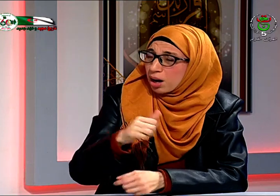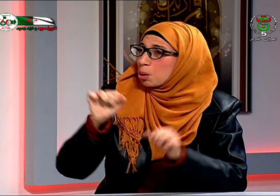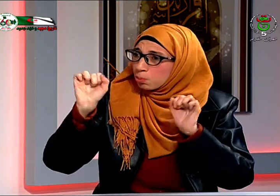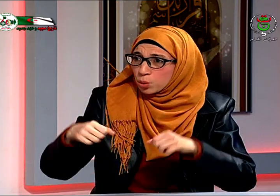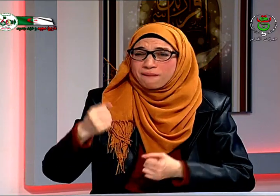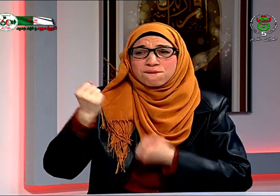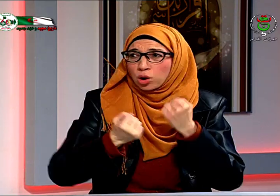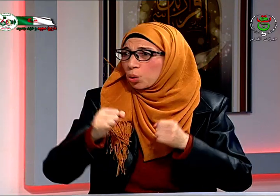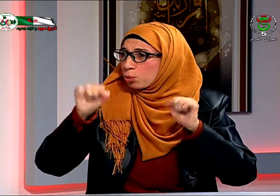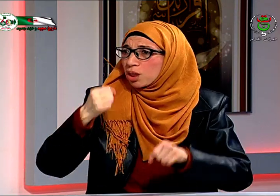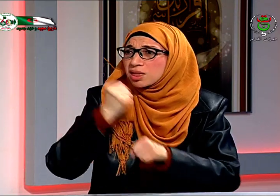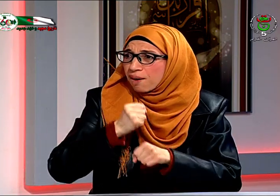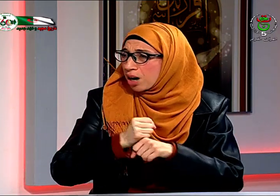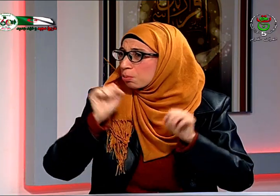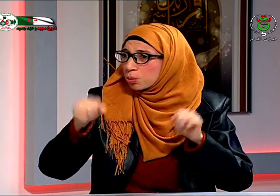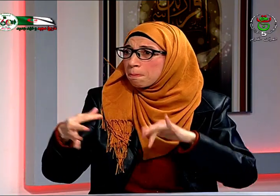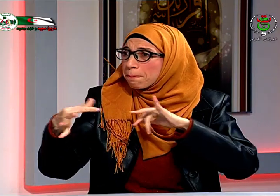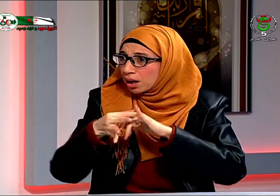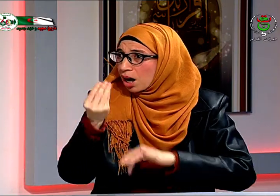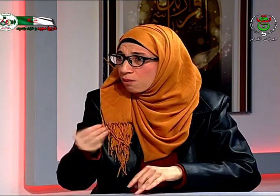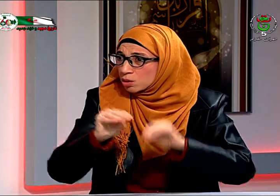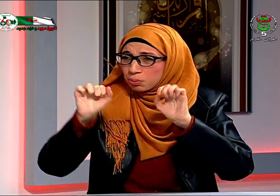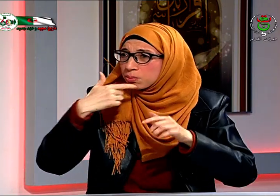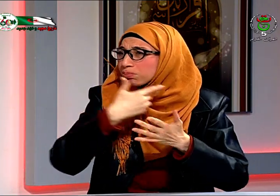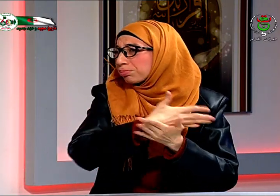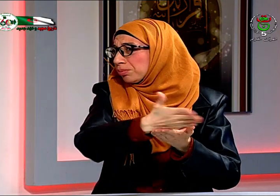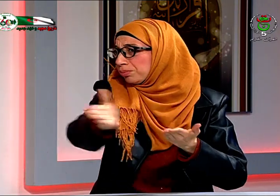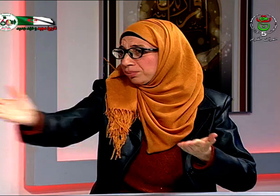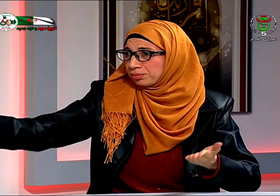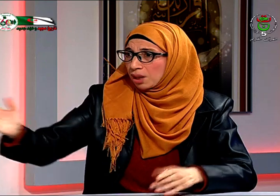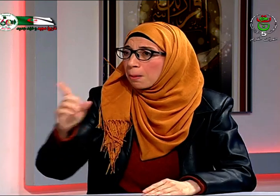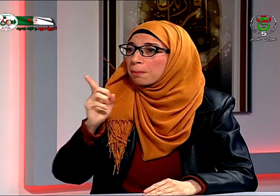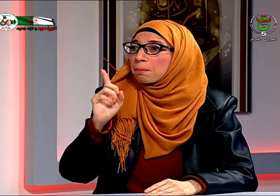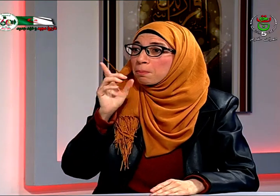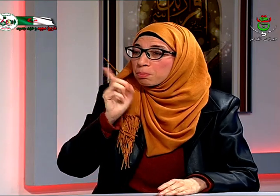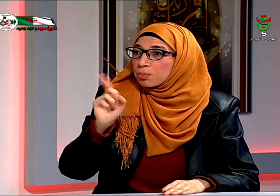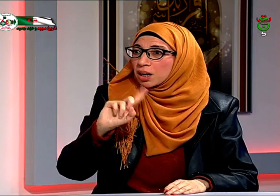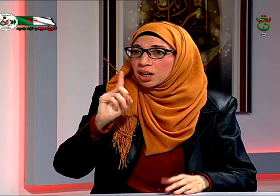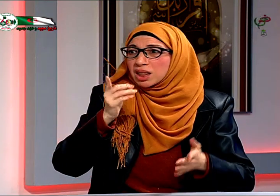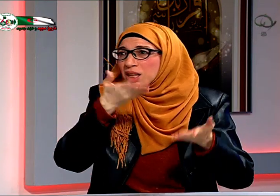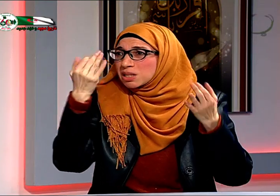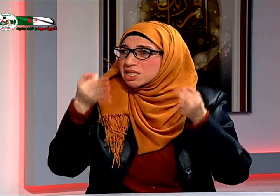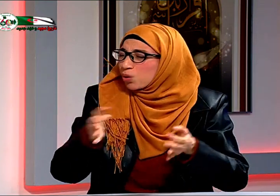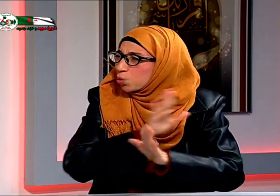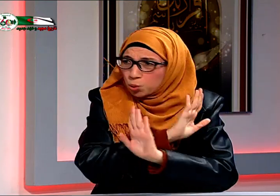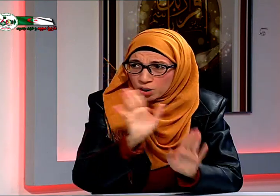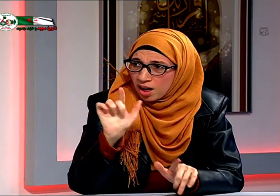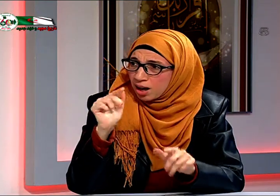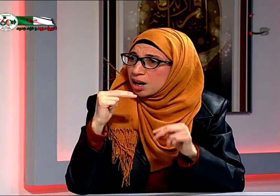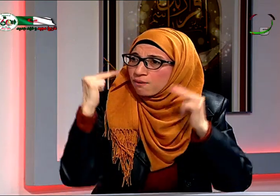هي مسارنا وأنه ممكن وممكن نلتحقه ونتزوجه ونخدمه وهذا الإعاقة ليست عائق